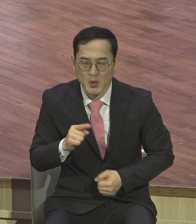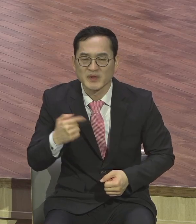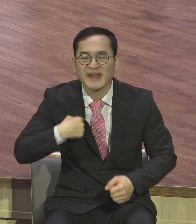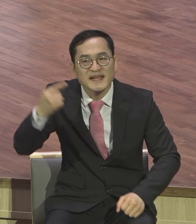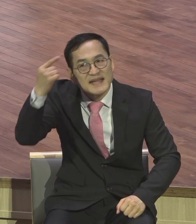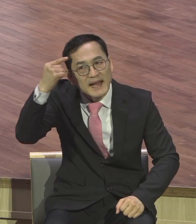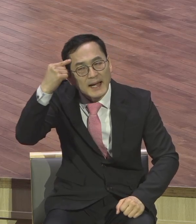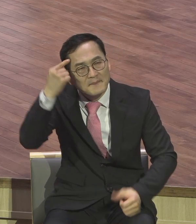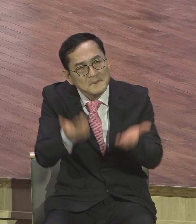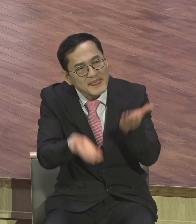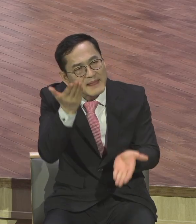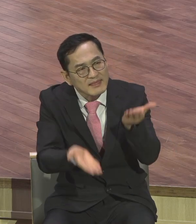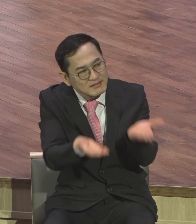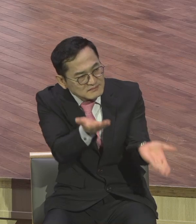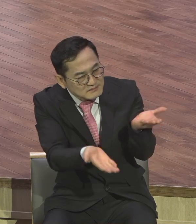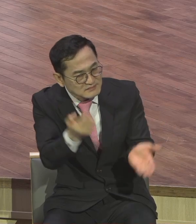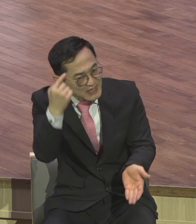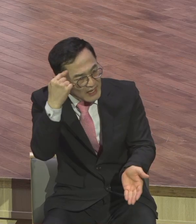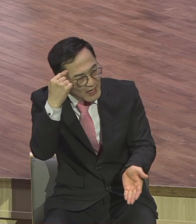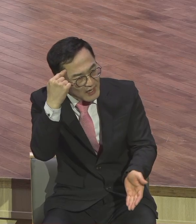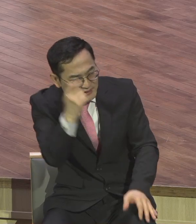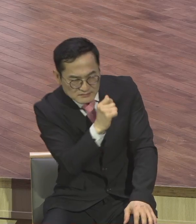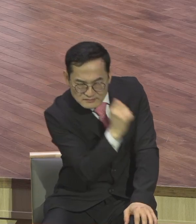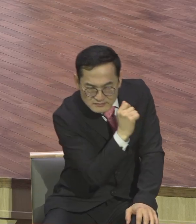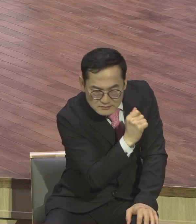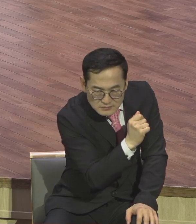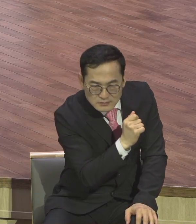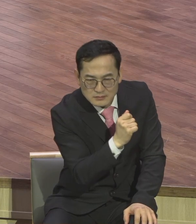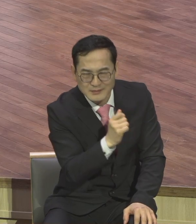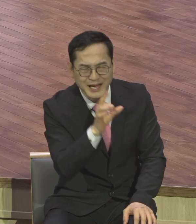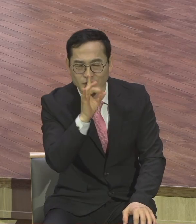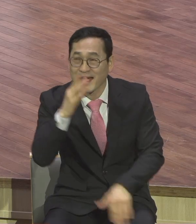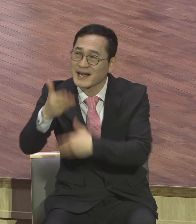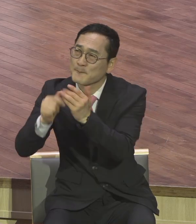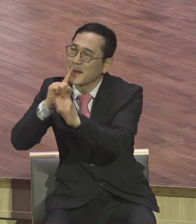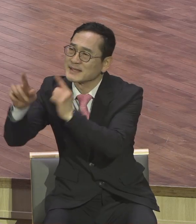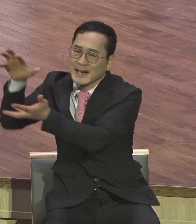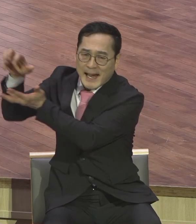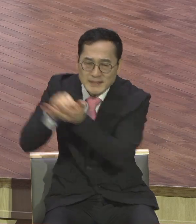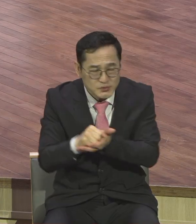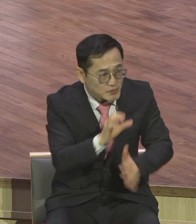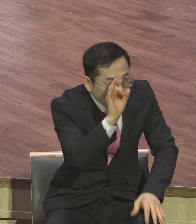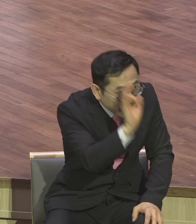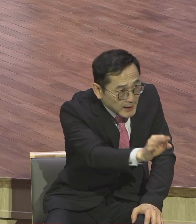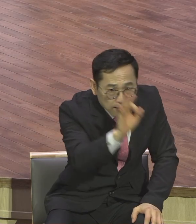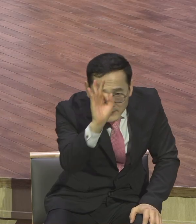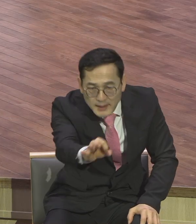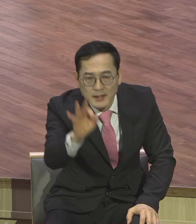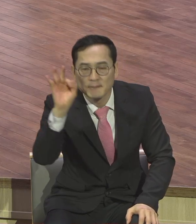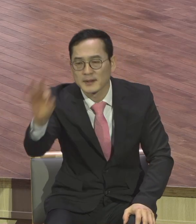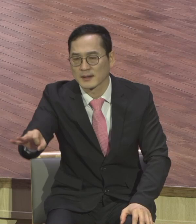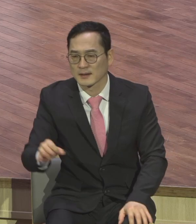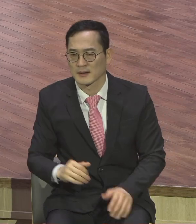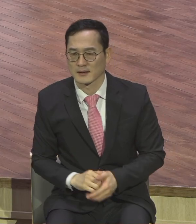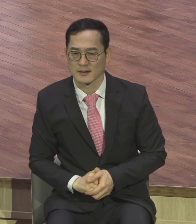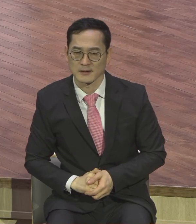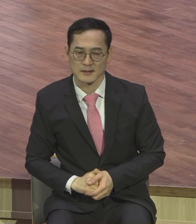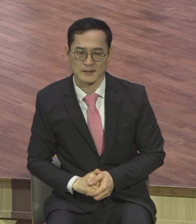여러분은 내 생각, 내 기준이 아니라 하나님의 말씀, 강단 말씀이 뭐라고 말했냐 이걸 잡아야 돼요